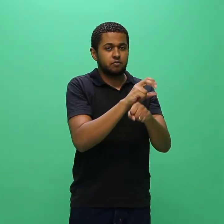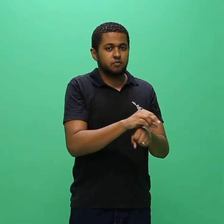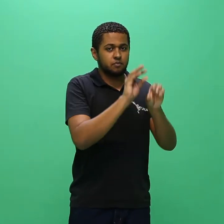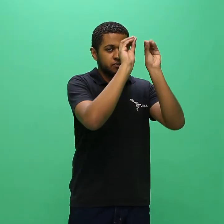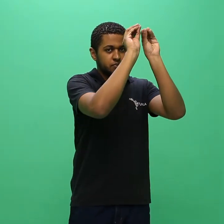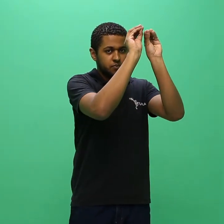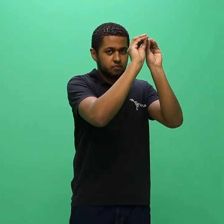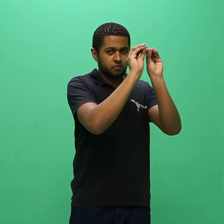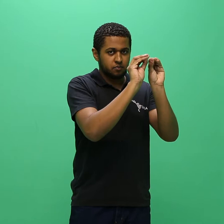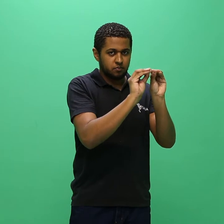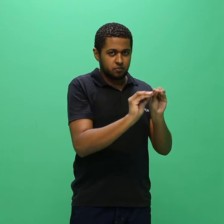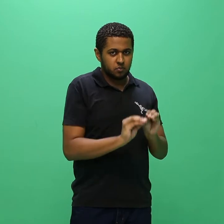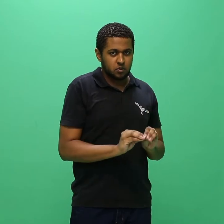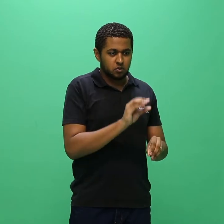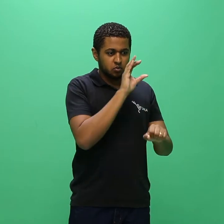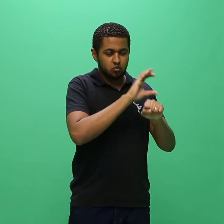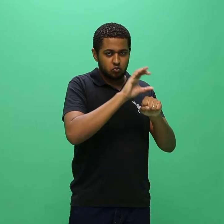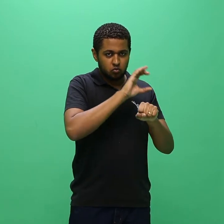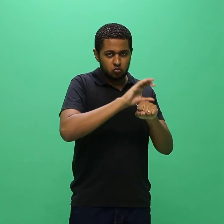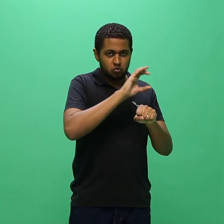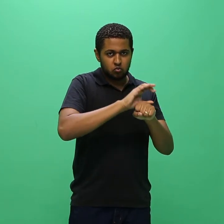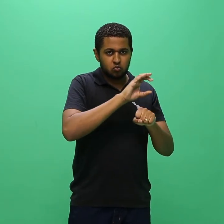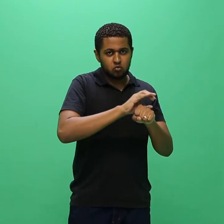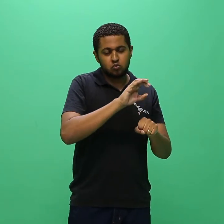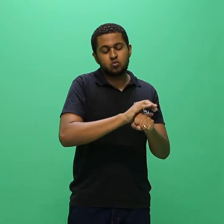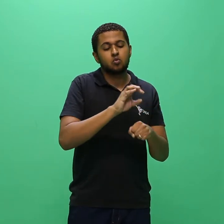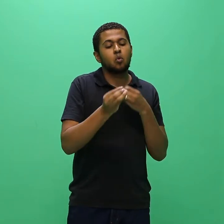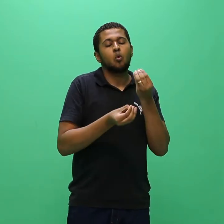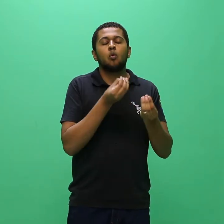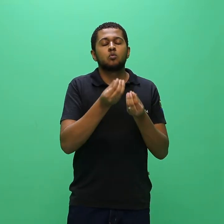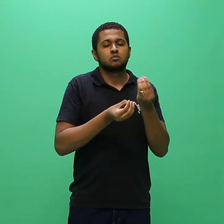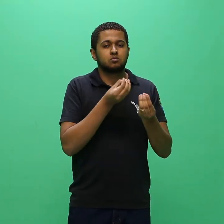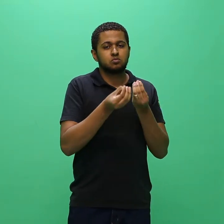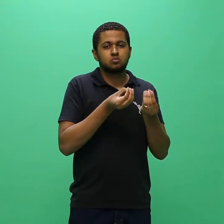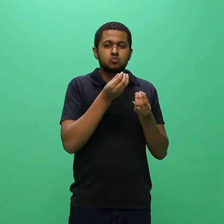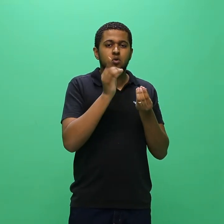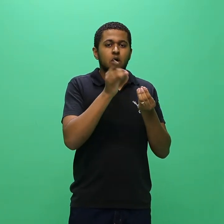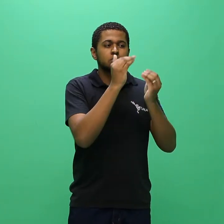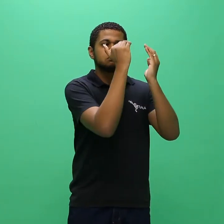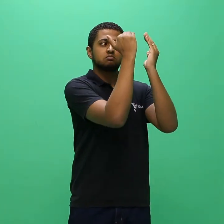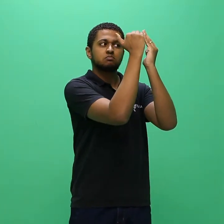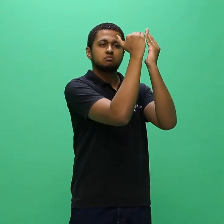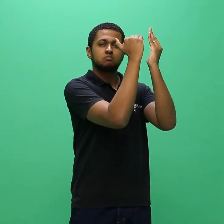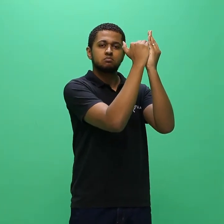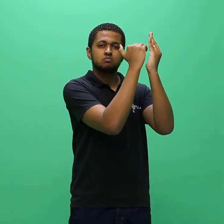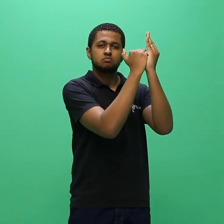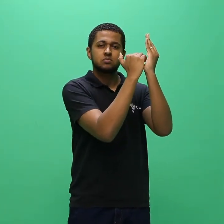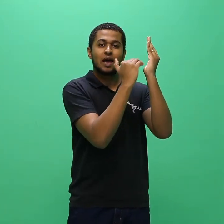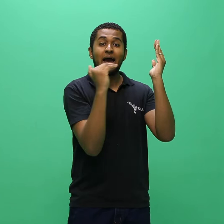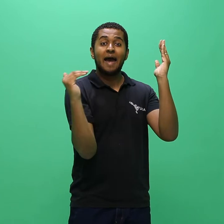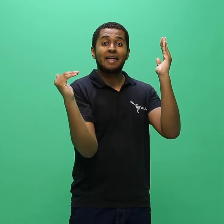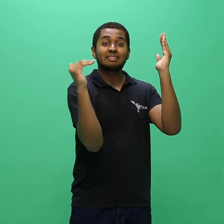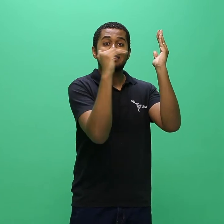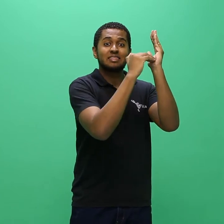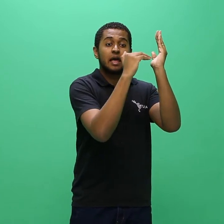A ocupação das vagas nos cursos se dará por classificação, até o limite de vagas